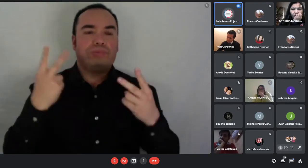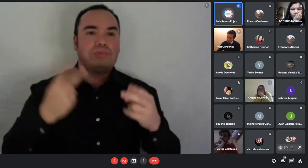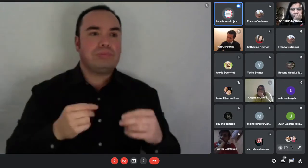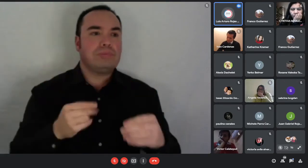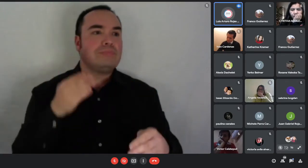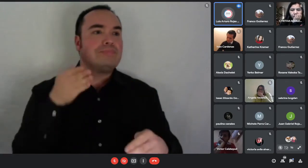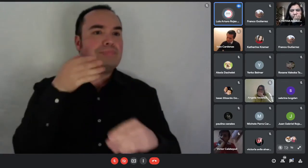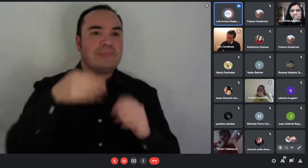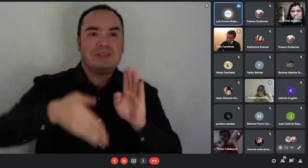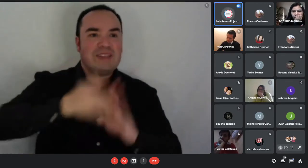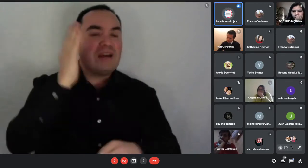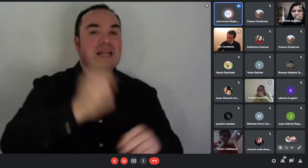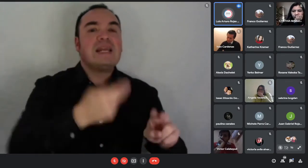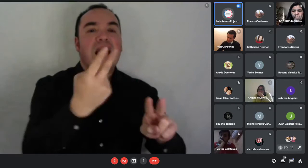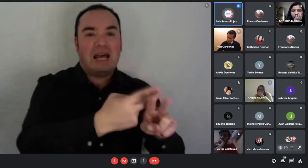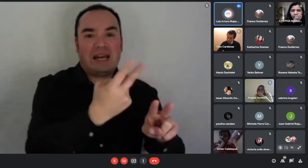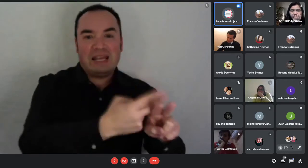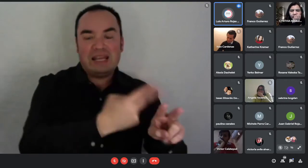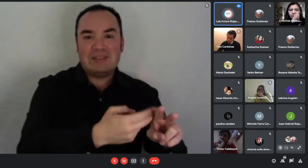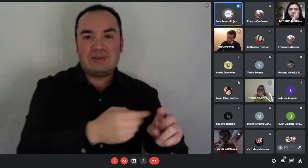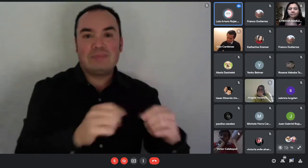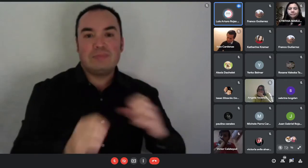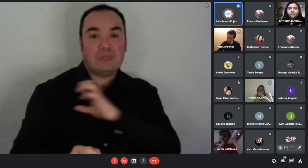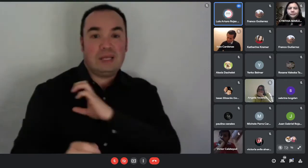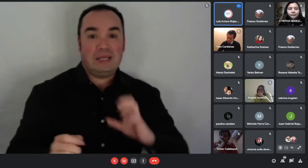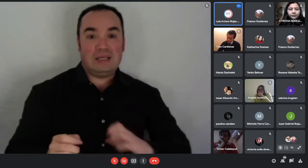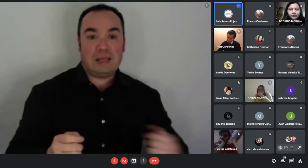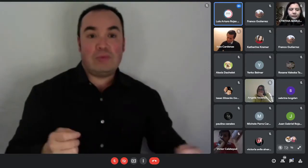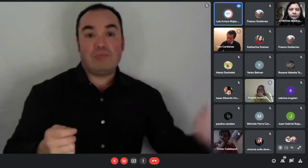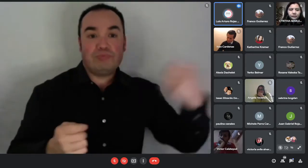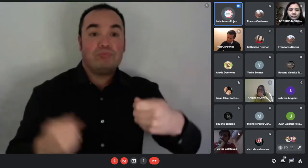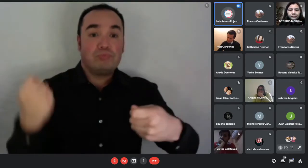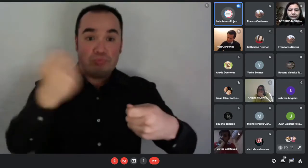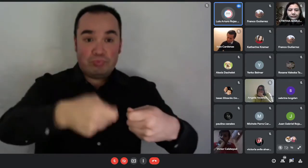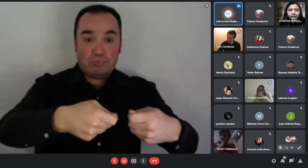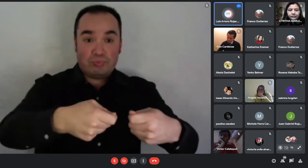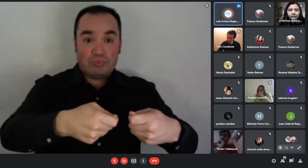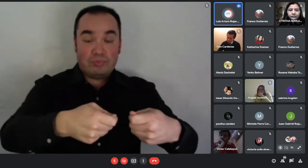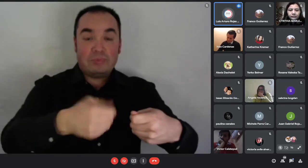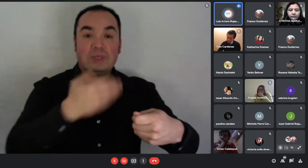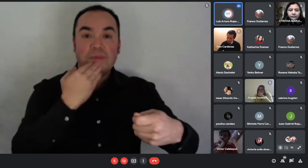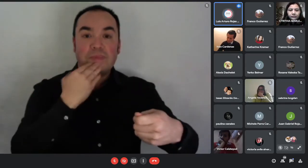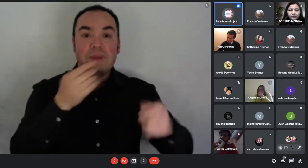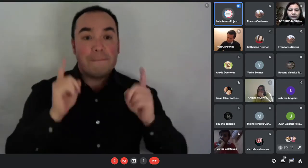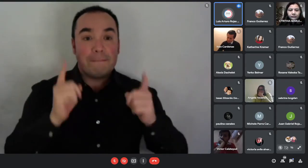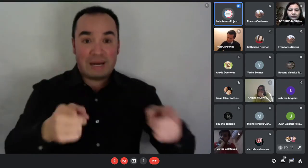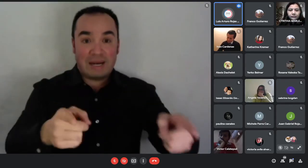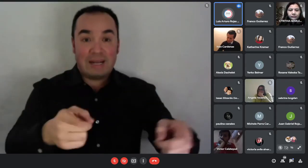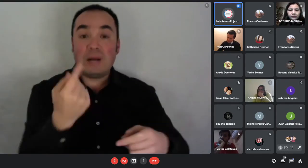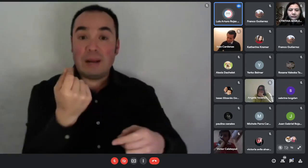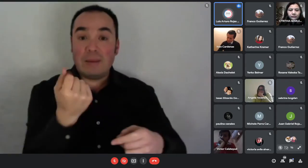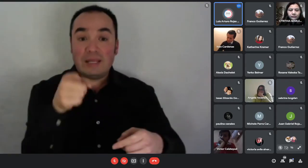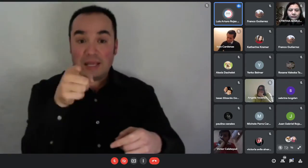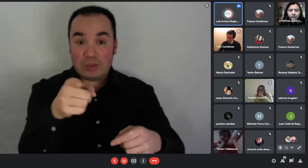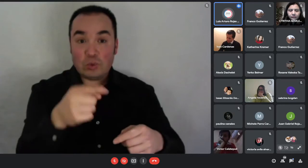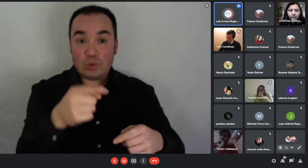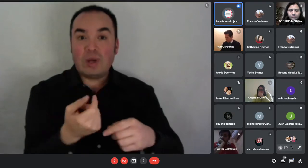beneficiado y en paralelo esa plata que se ahorra por arriendo ir ahorrándola para la vivienda. Entonces, así